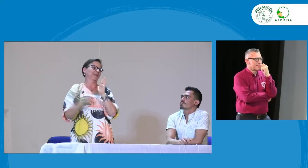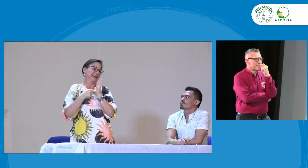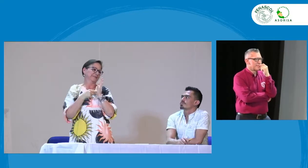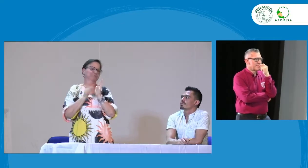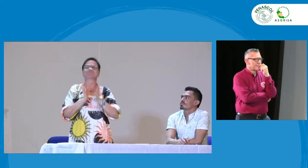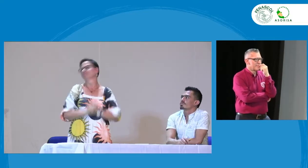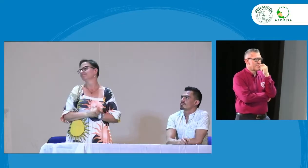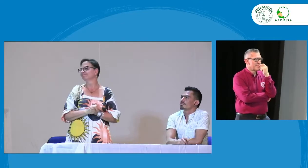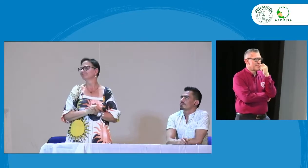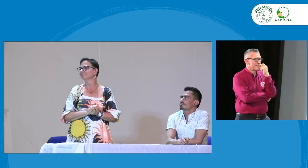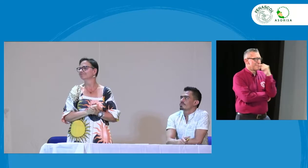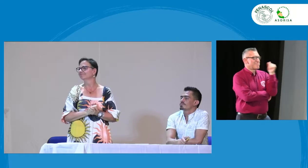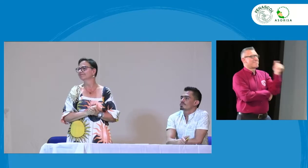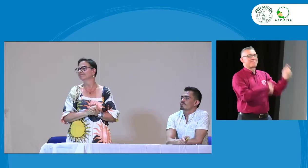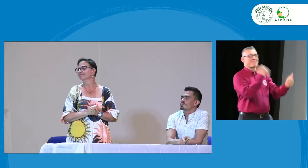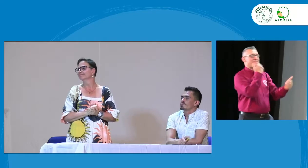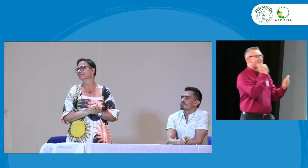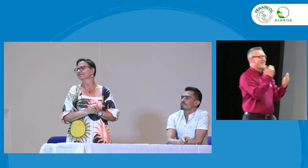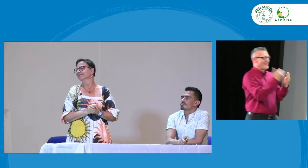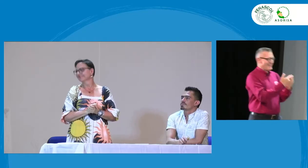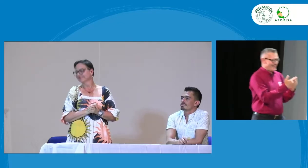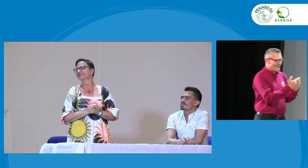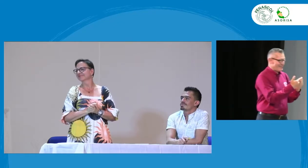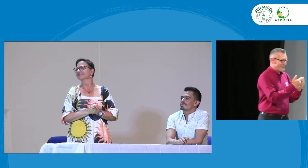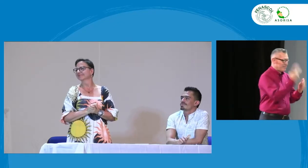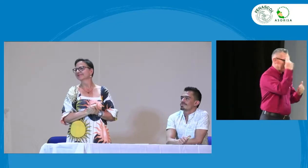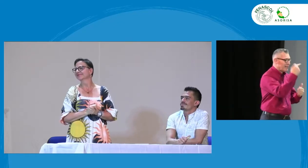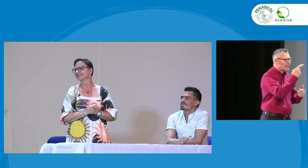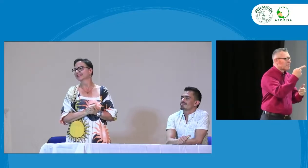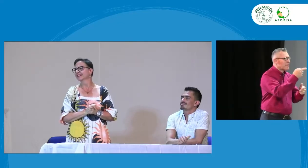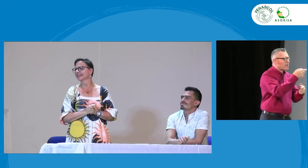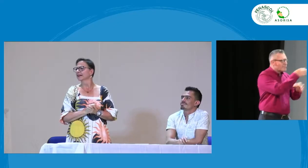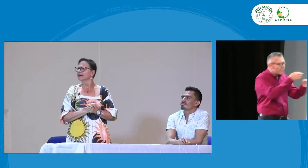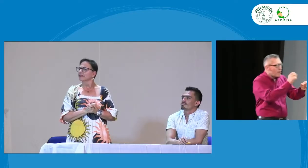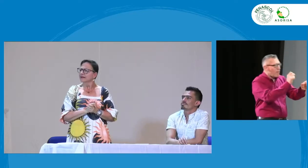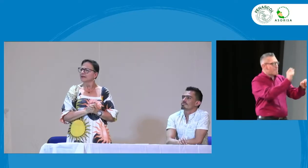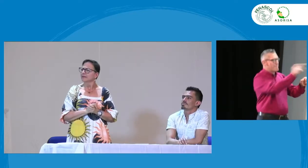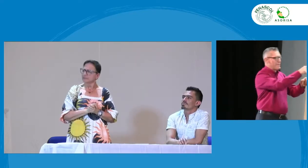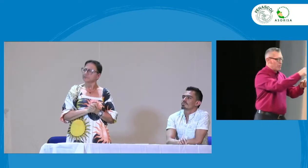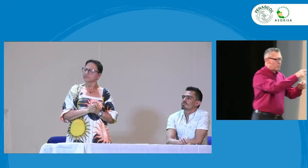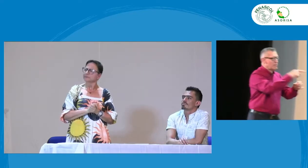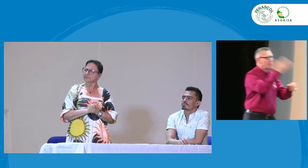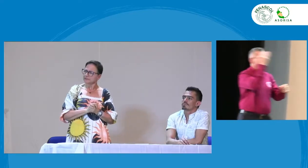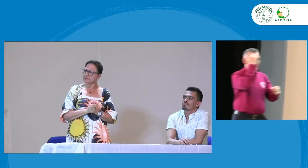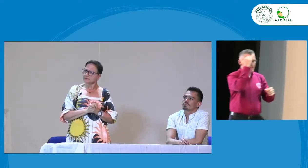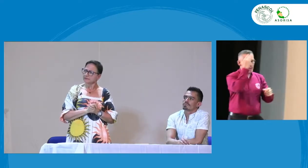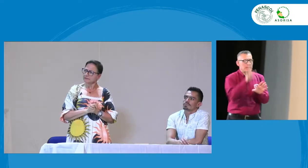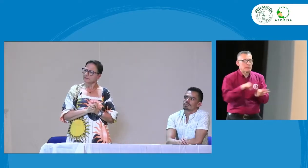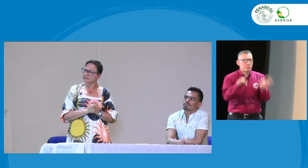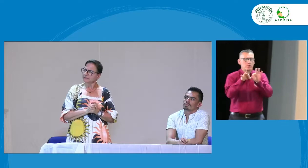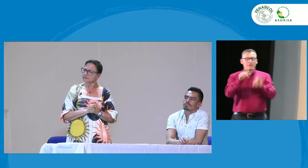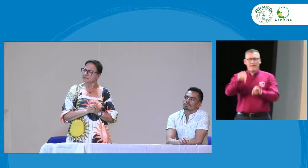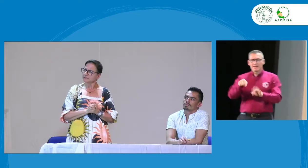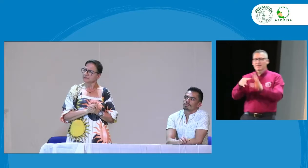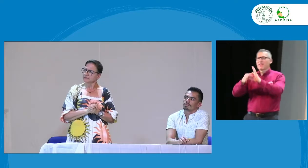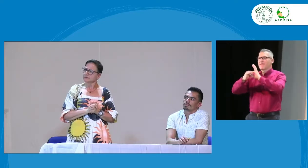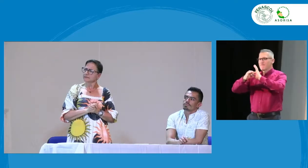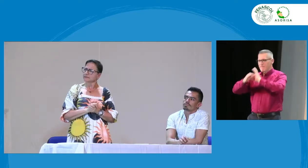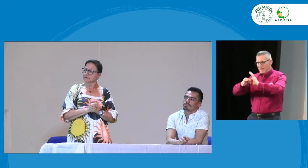que esto no es claro entonces es eso muy bien muchas gracias Marleni y ahora quisiera pues también